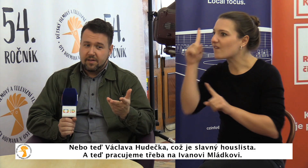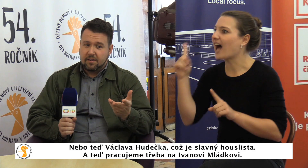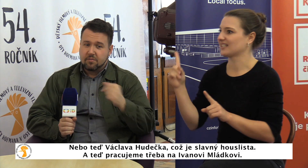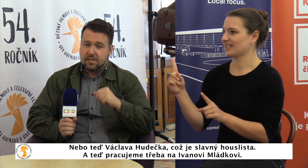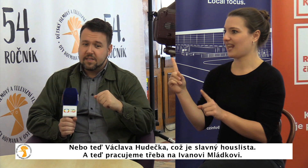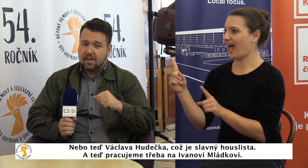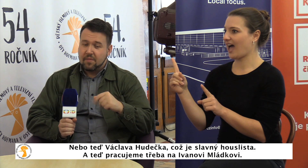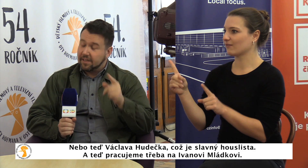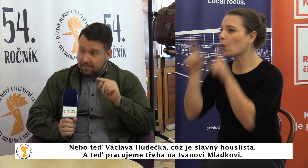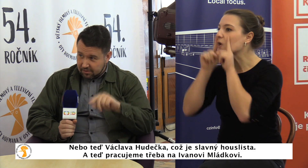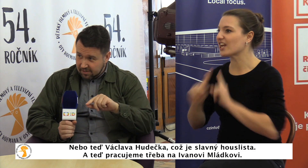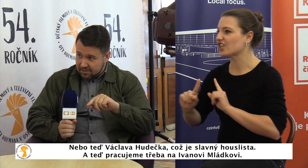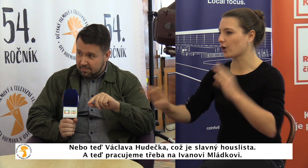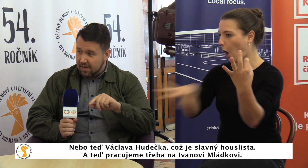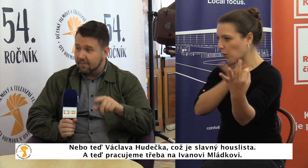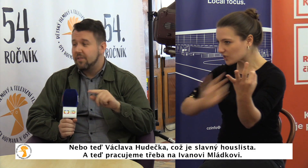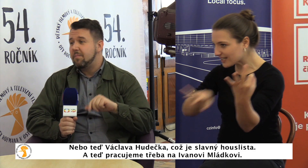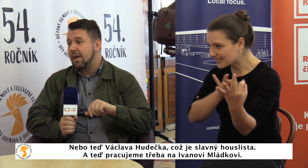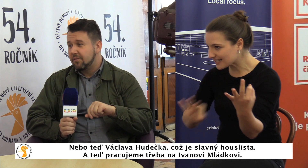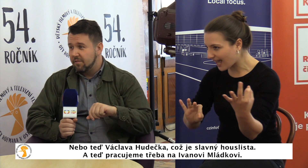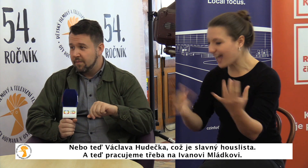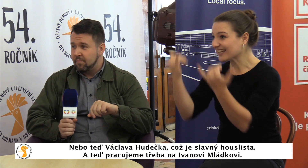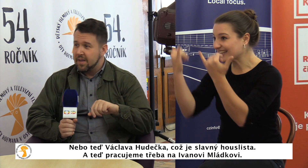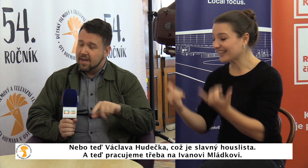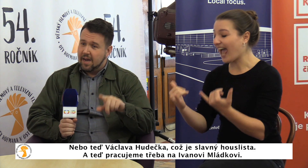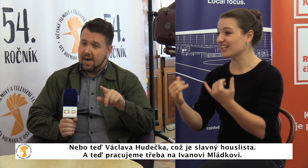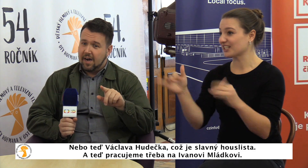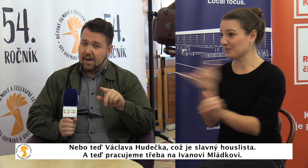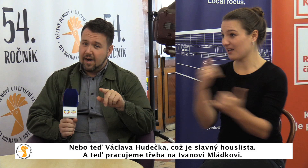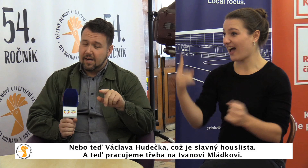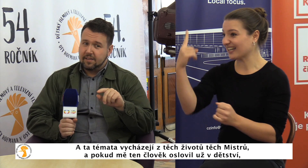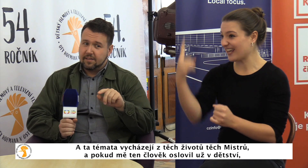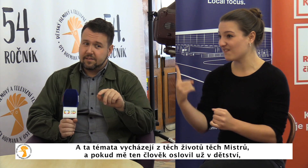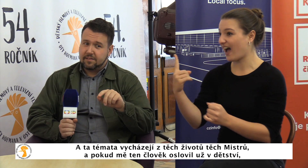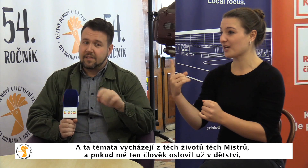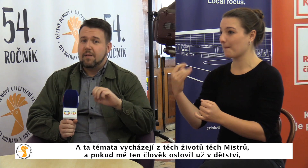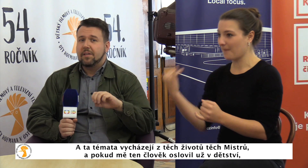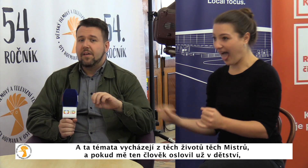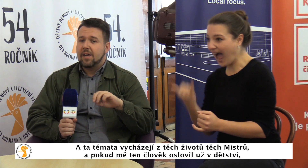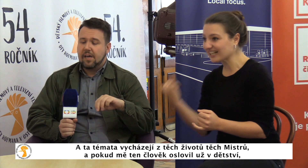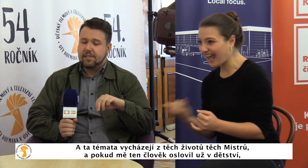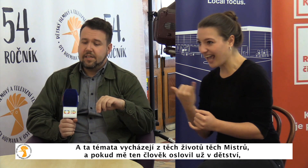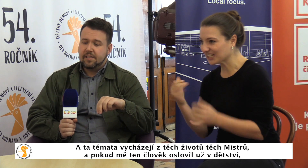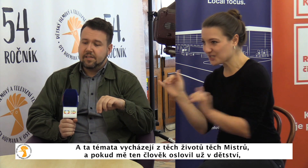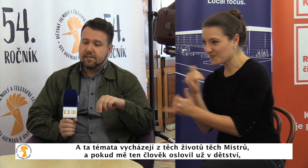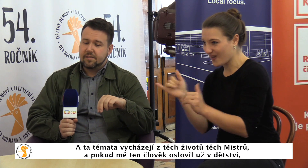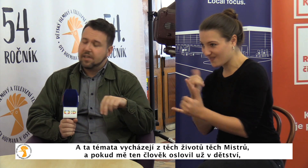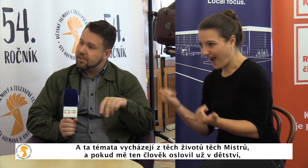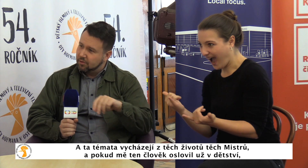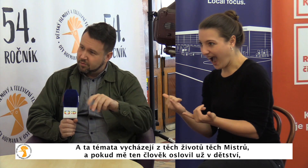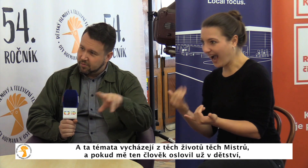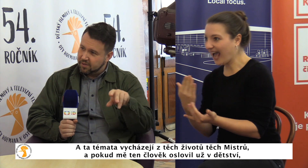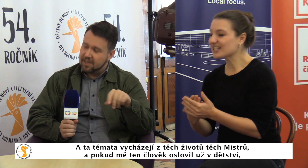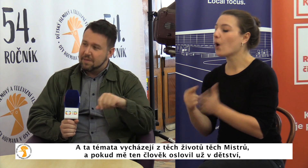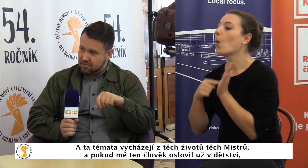je slavný houslista. A teď pracujeme třeba na Ivanovi Mládkovi. A ta témata vycházejí z